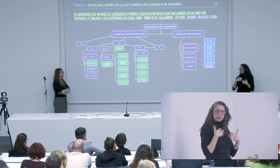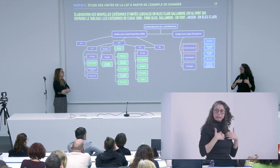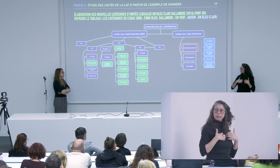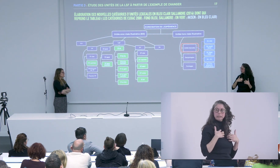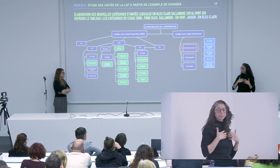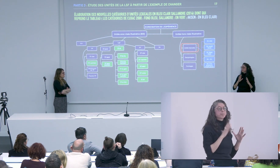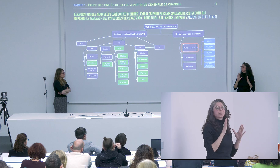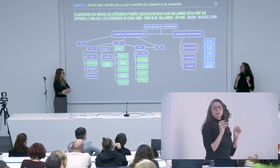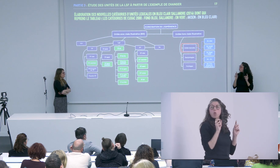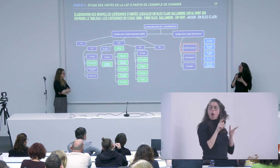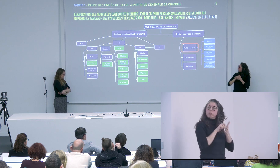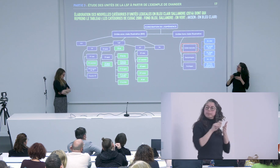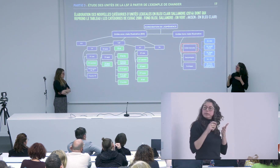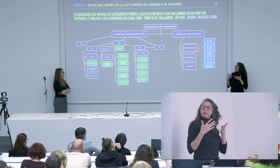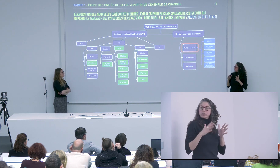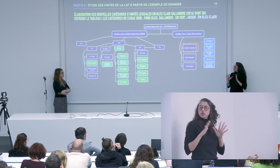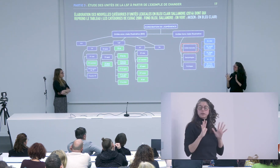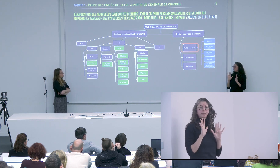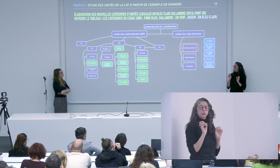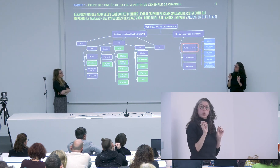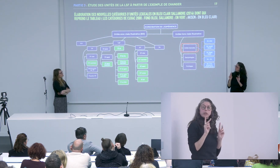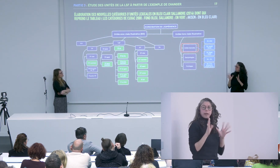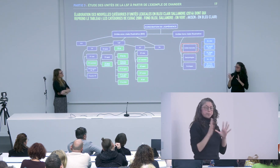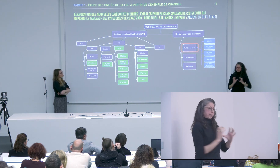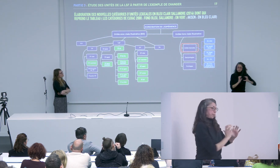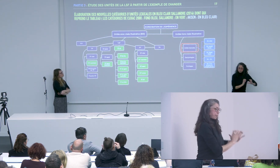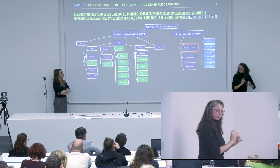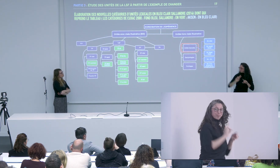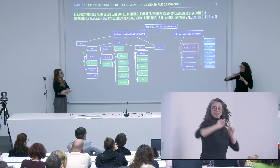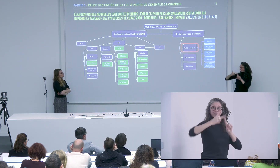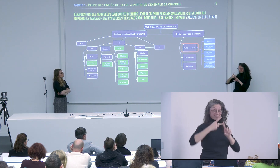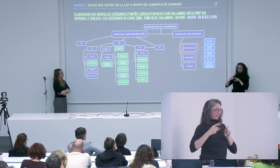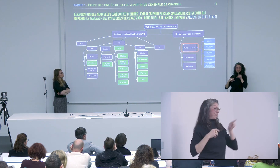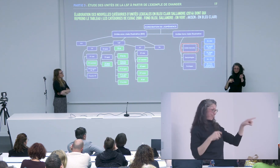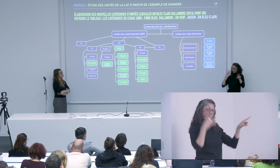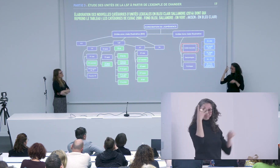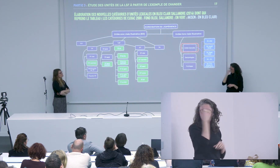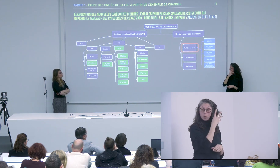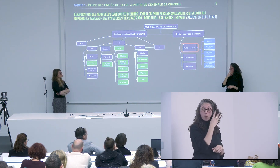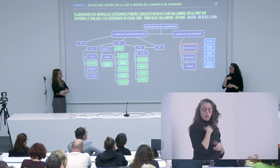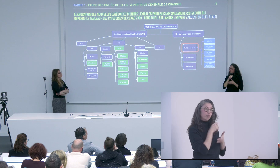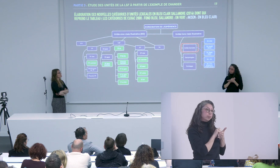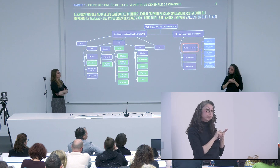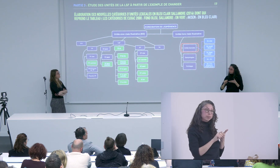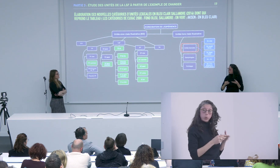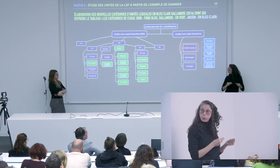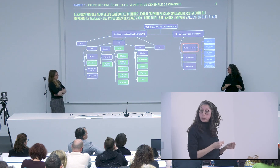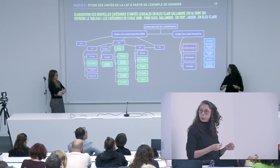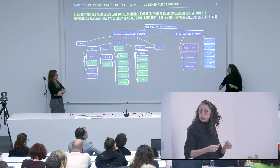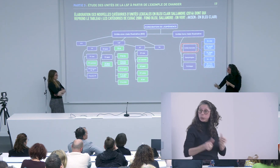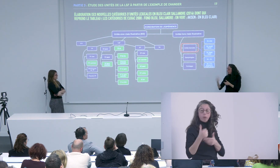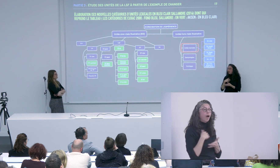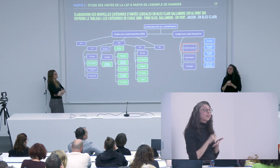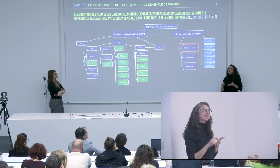que c'était un petit peu trop aidé un petit peu trop accompagné comme ma conception du corpus donc avec